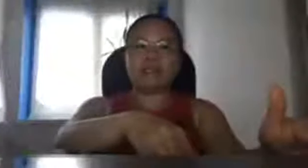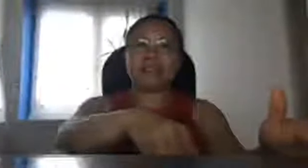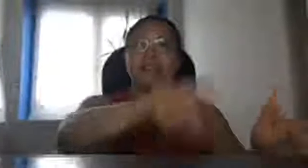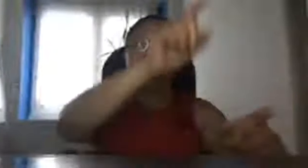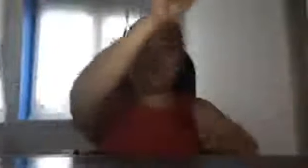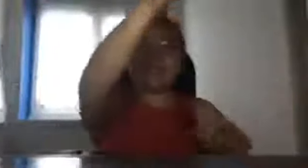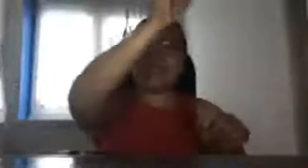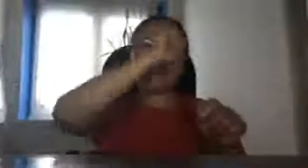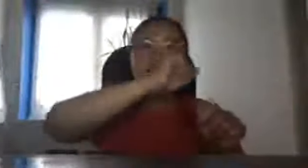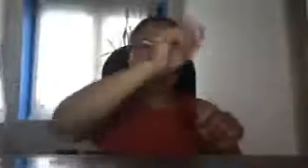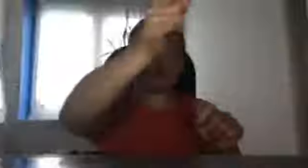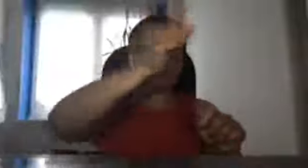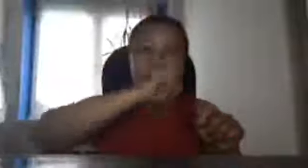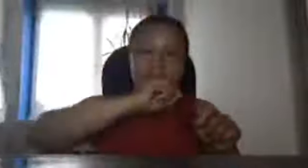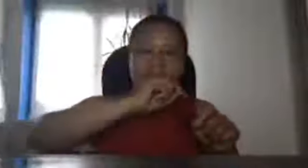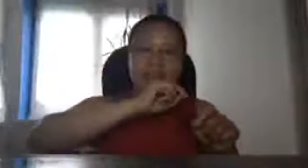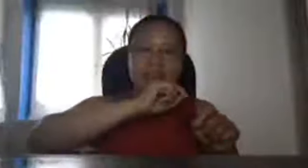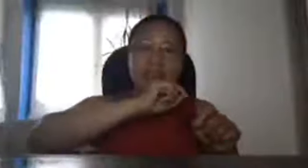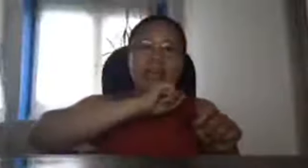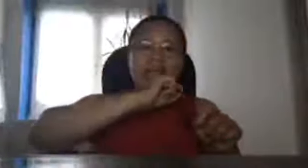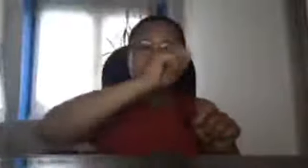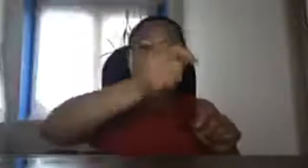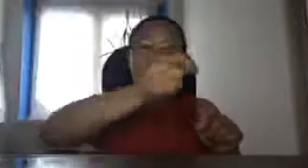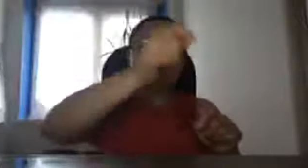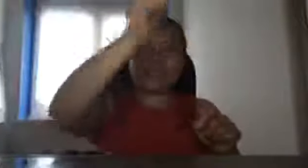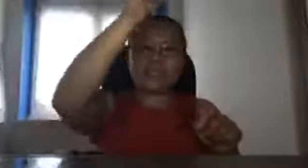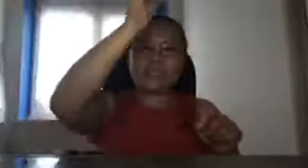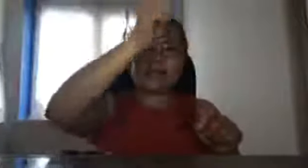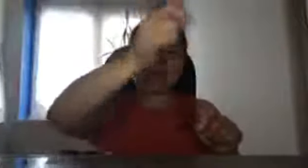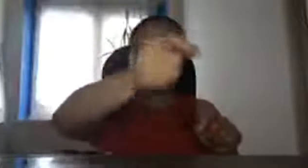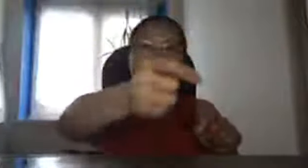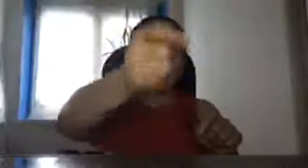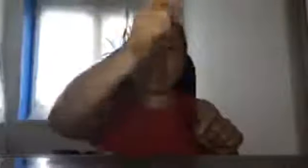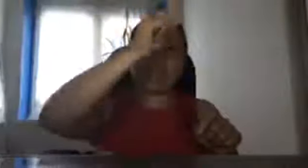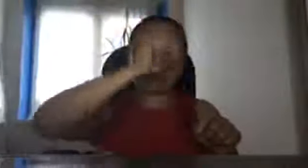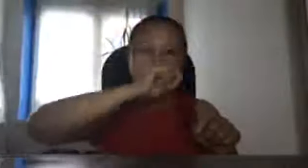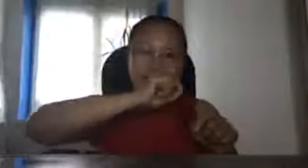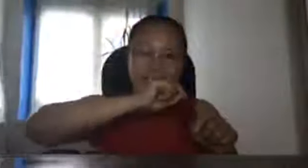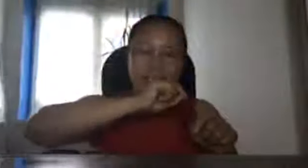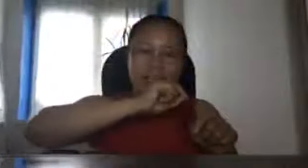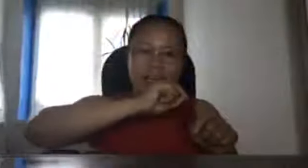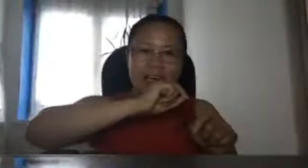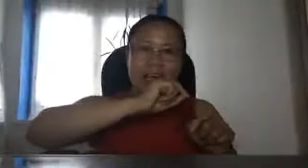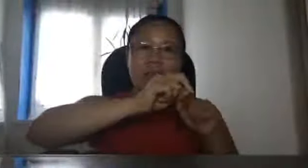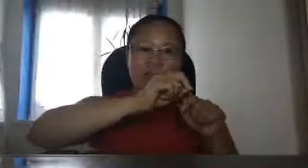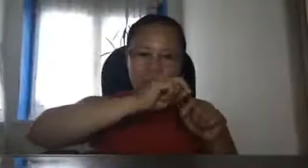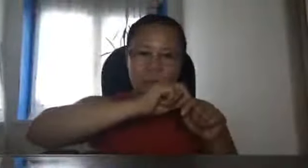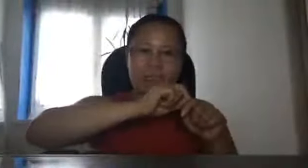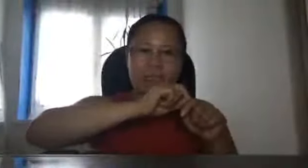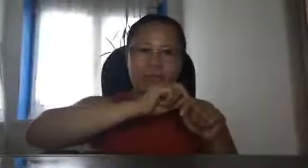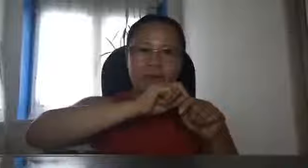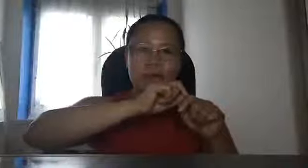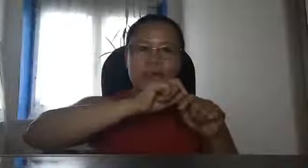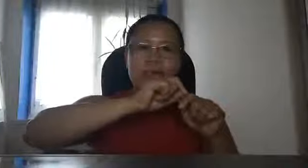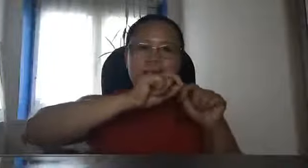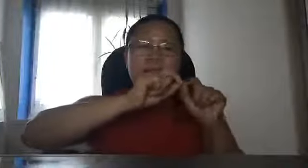sila dahil pinatay nilang kanilang radar kasi kung hindi nila papatayin ang kanilang radar alam nyo po ba yun na